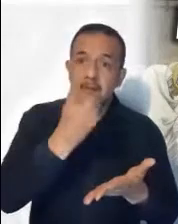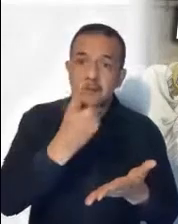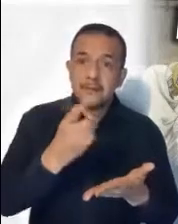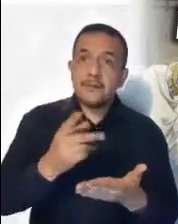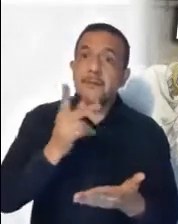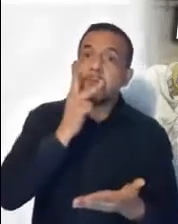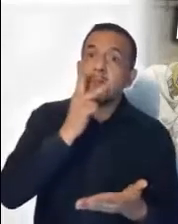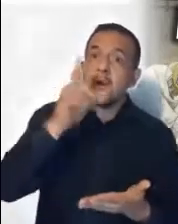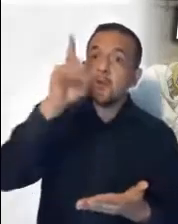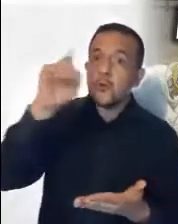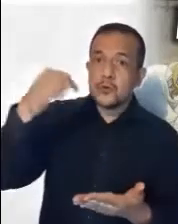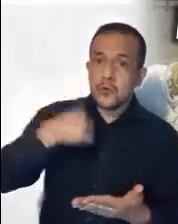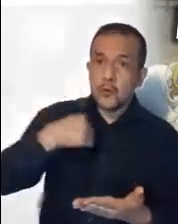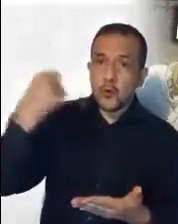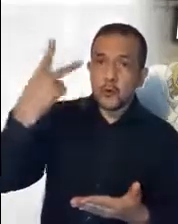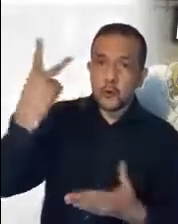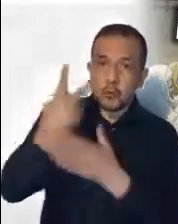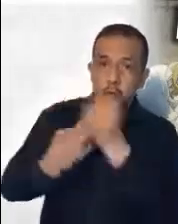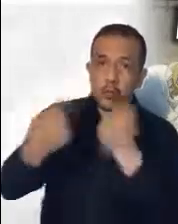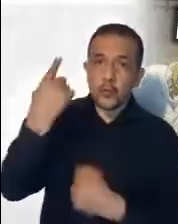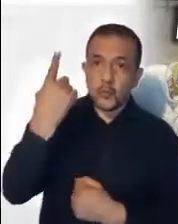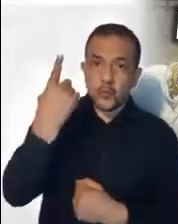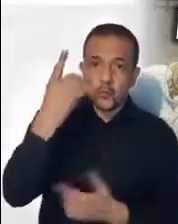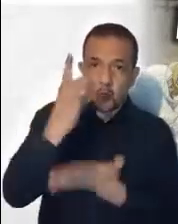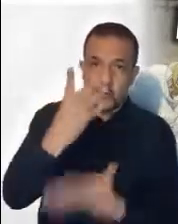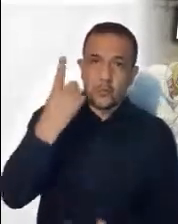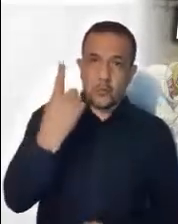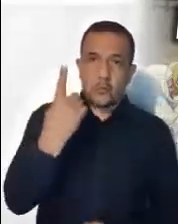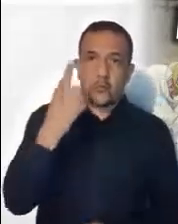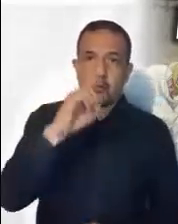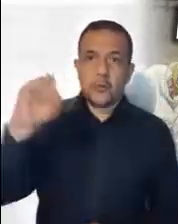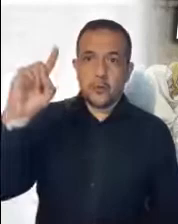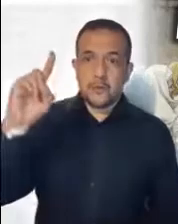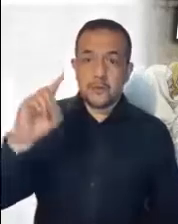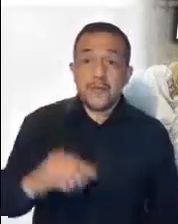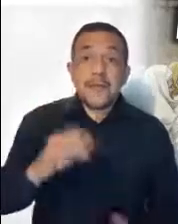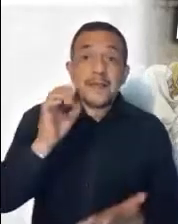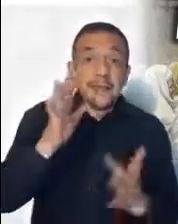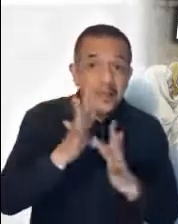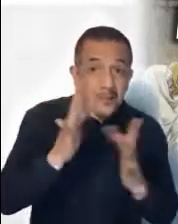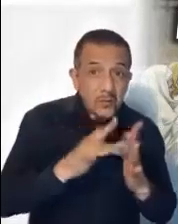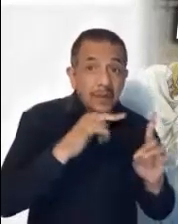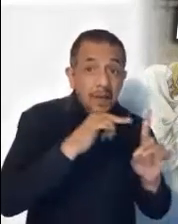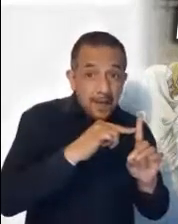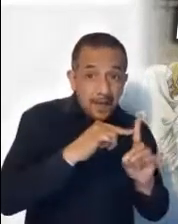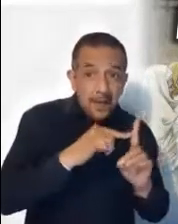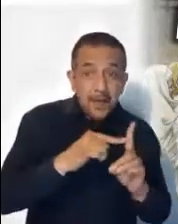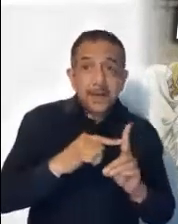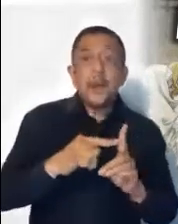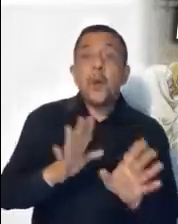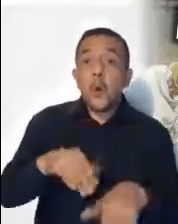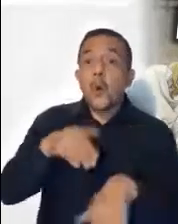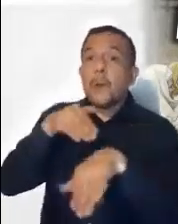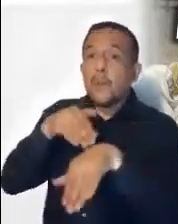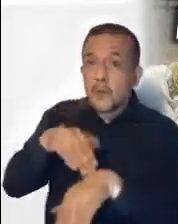uno solo. Esa es la última razón de todo el actuar de Jesús y debería